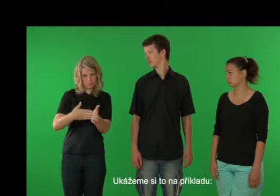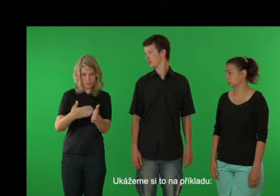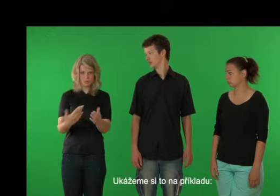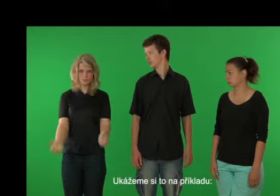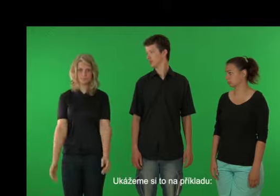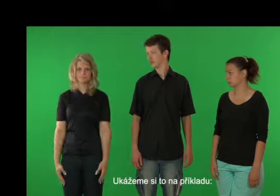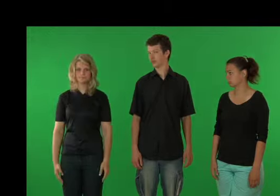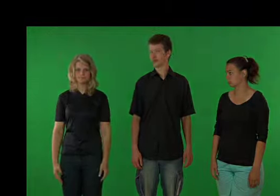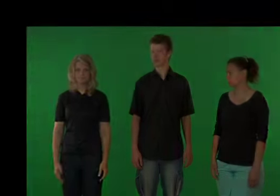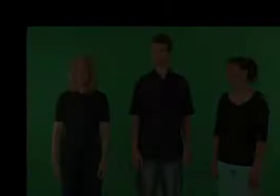příkladu.